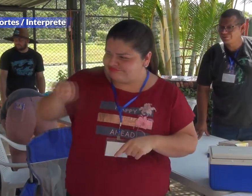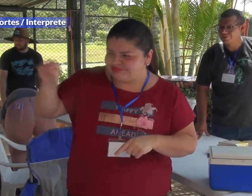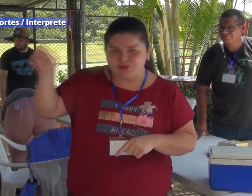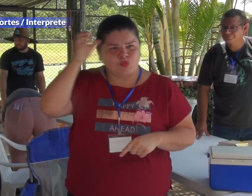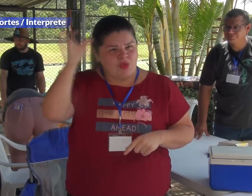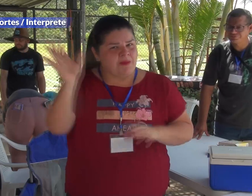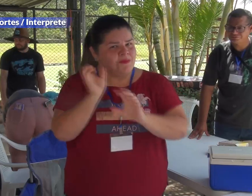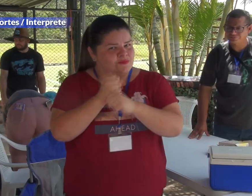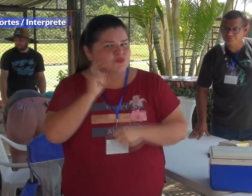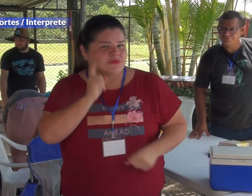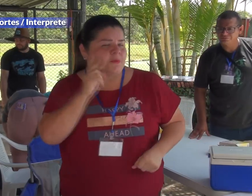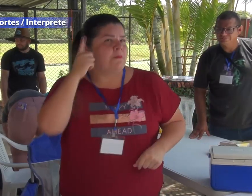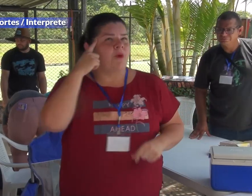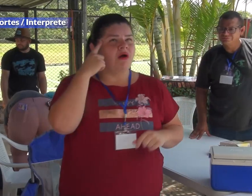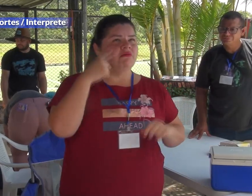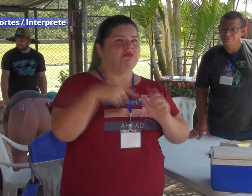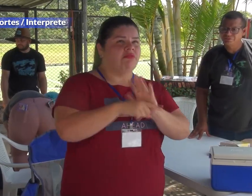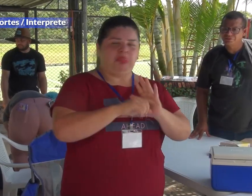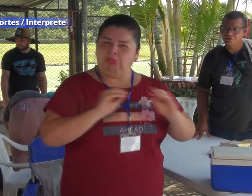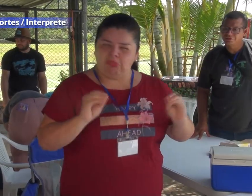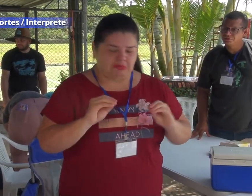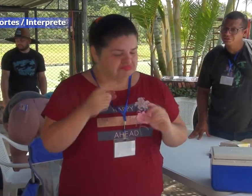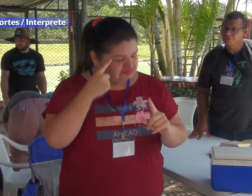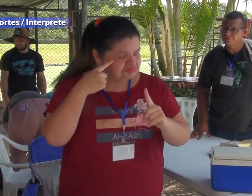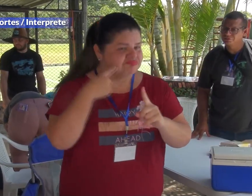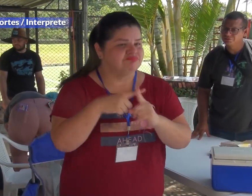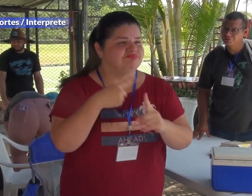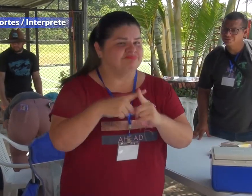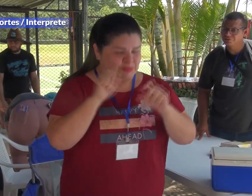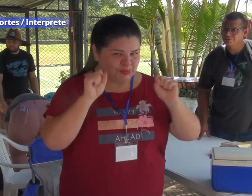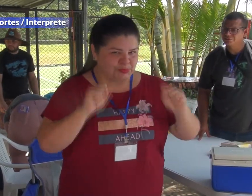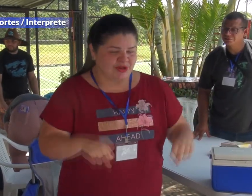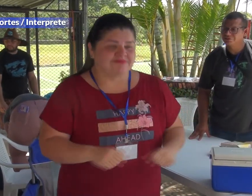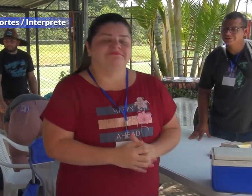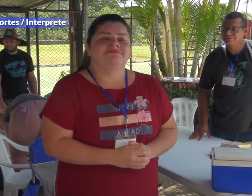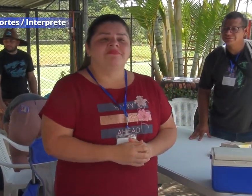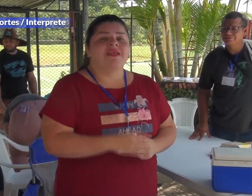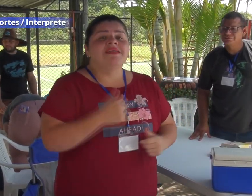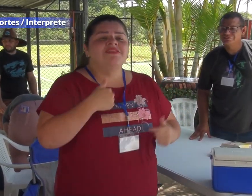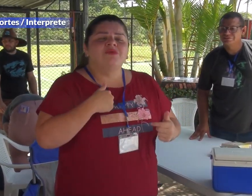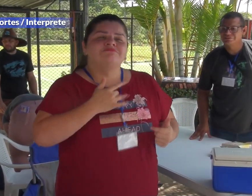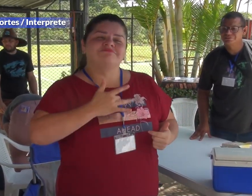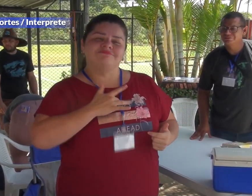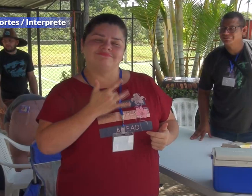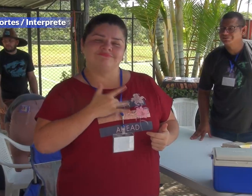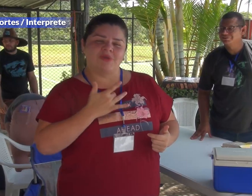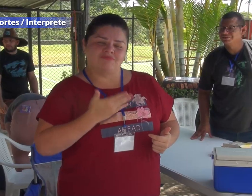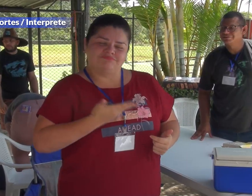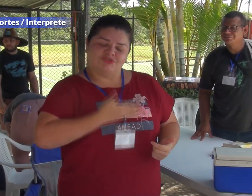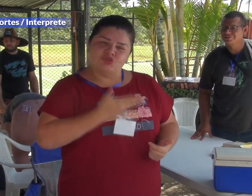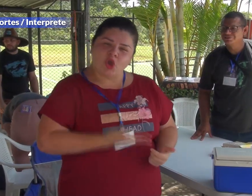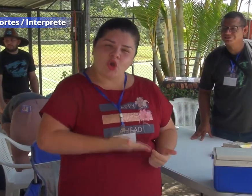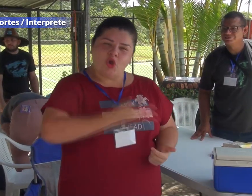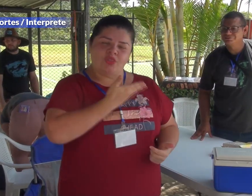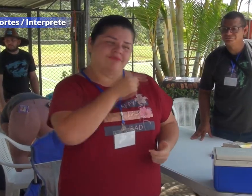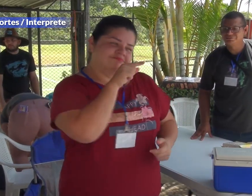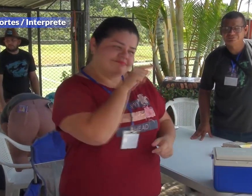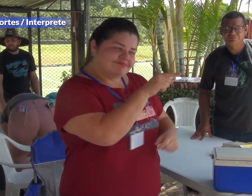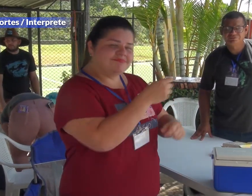la nuestra sorda, y van a poder también, al venir, disfrutar de ella. Tenemos mente muy positiva siempre, y nos sentimos